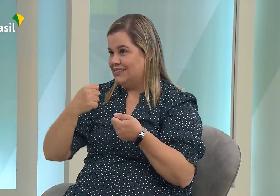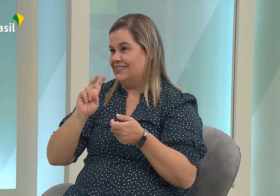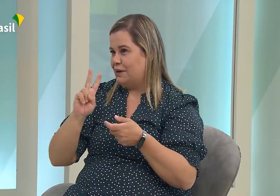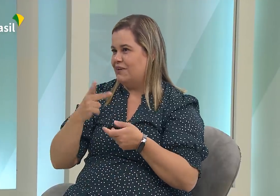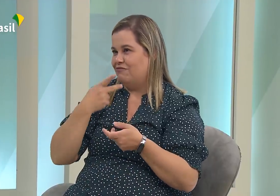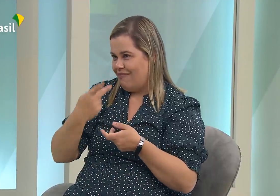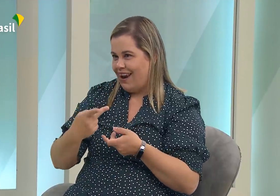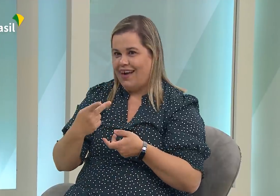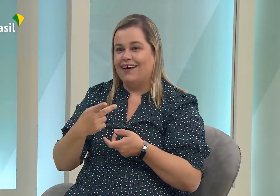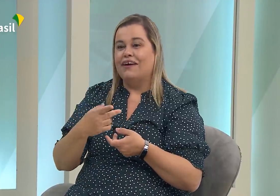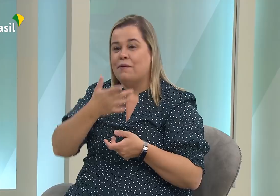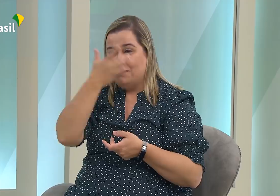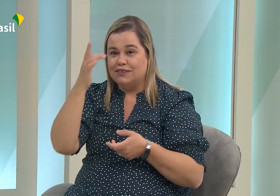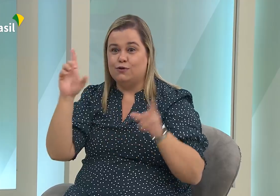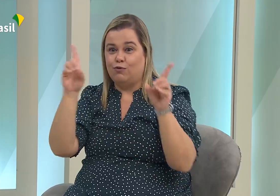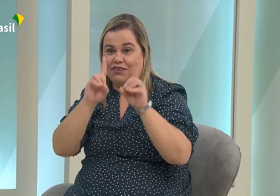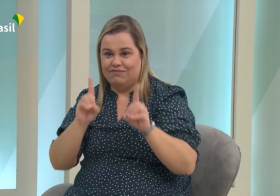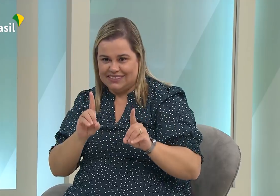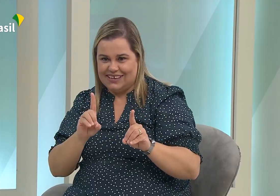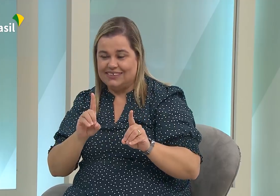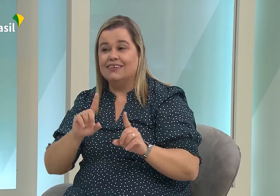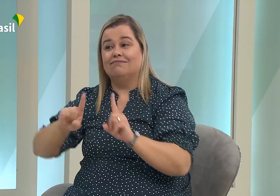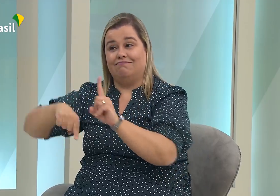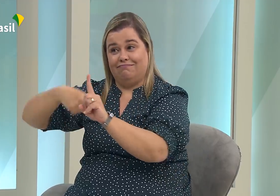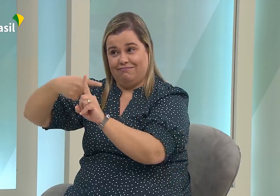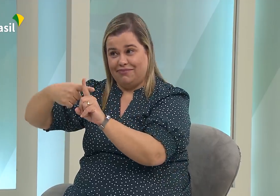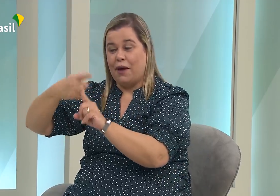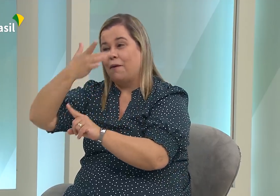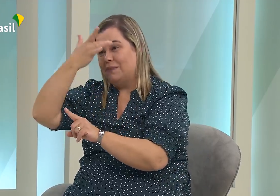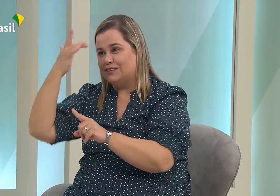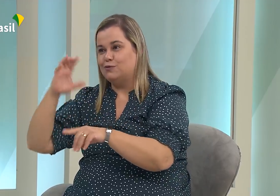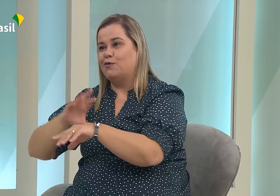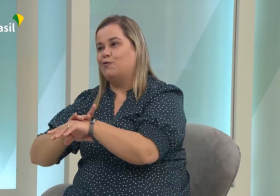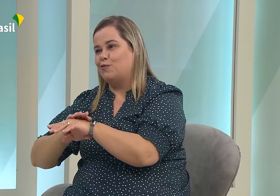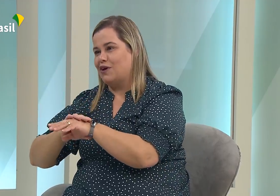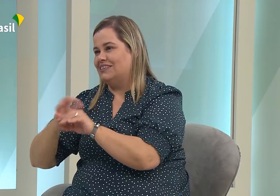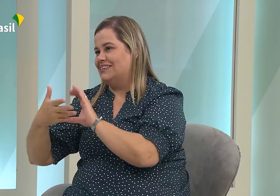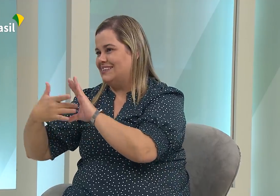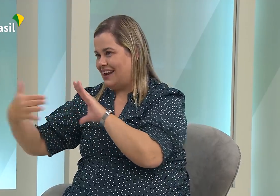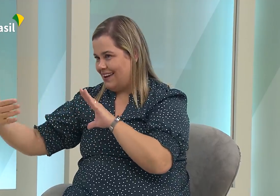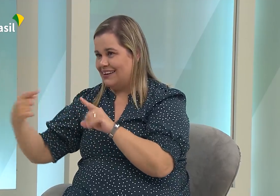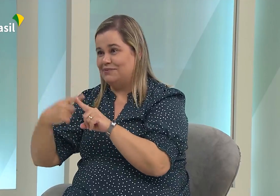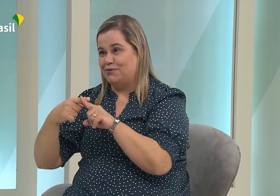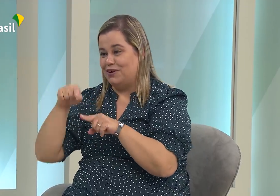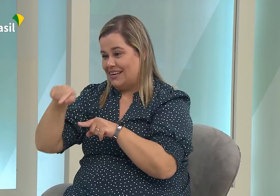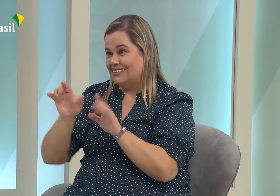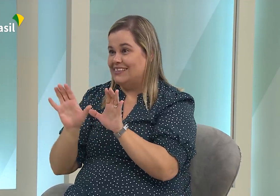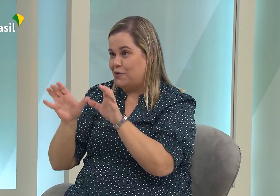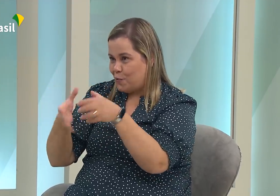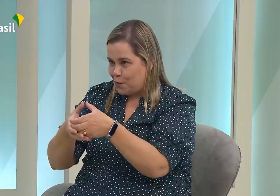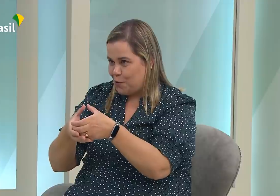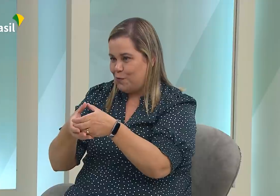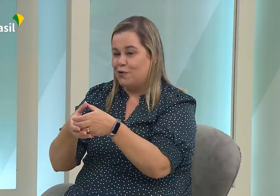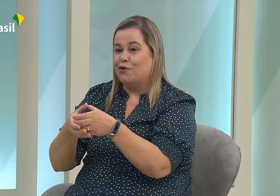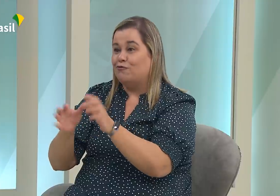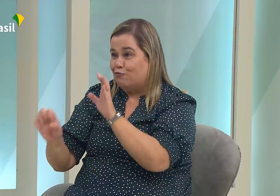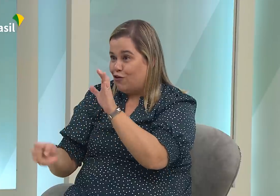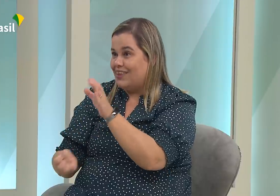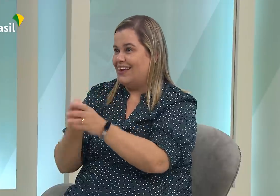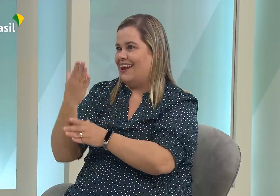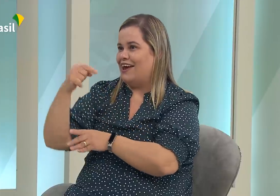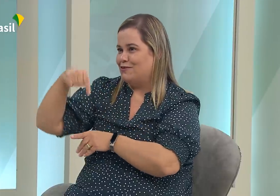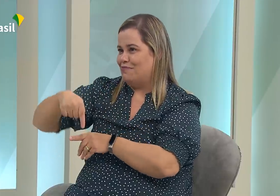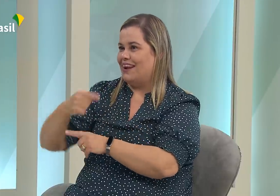Bom, realmente, nós precisamos sempre falar das pessoas com deficiência e das pessoas com doenças raras. Porque esse